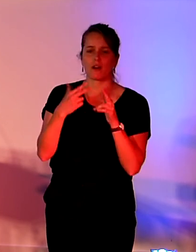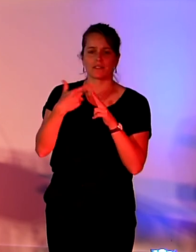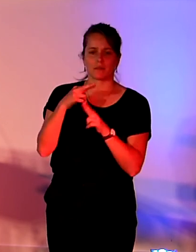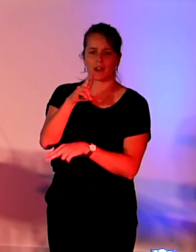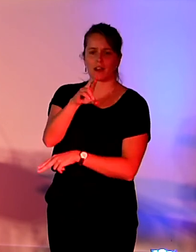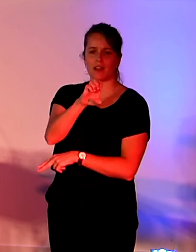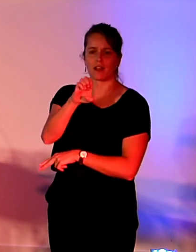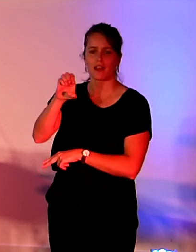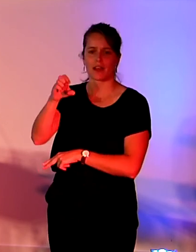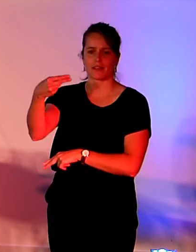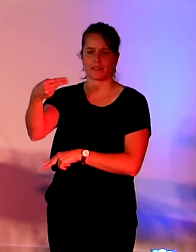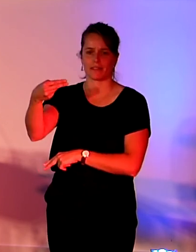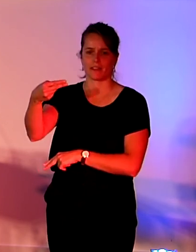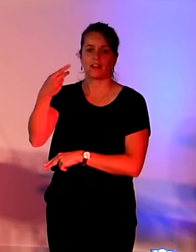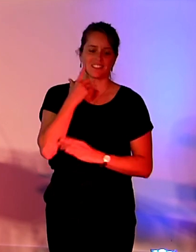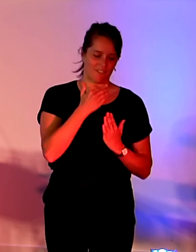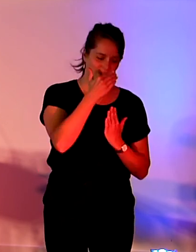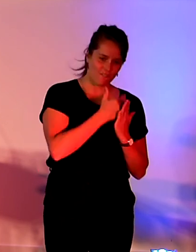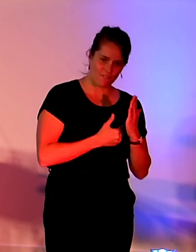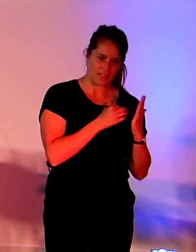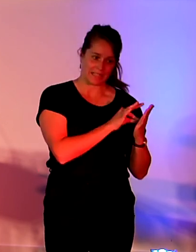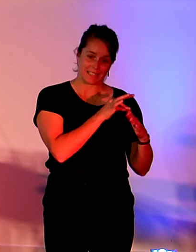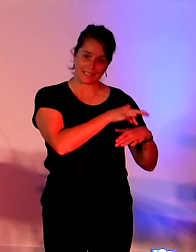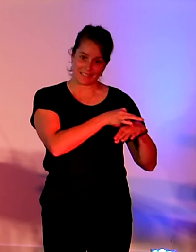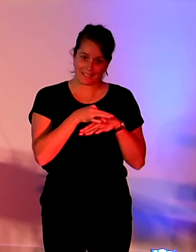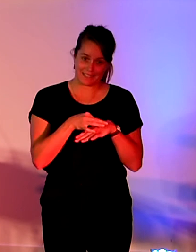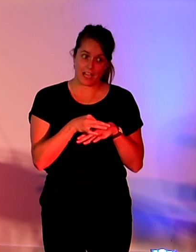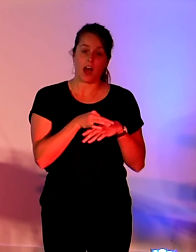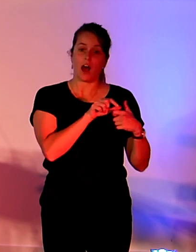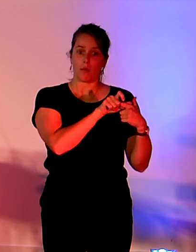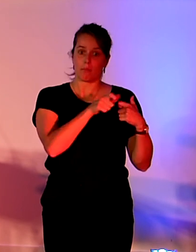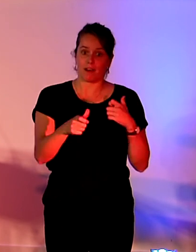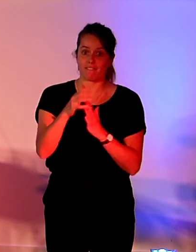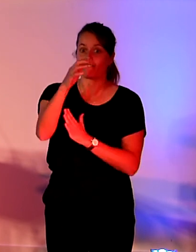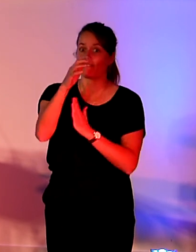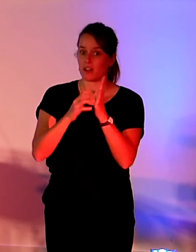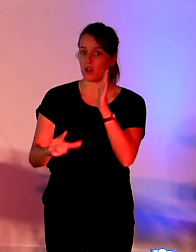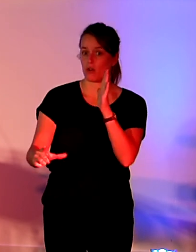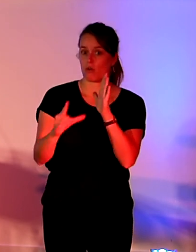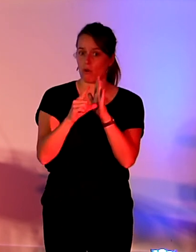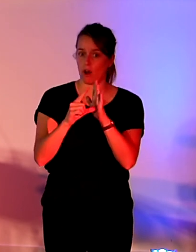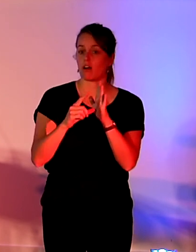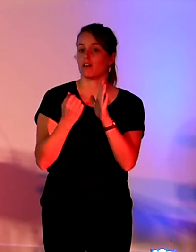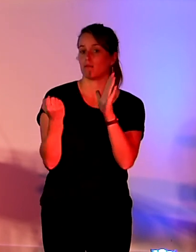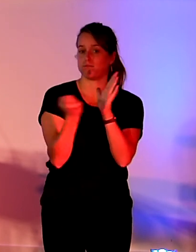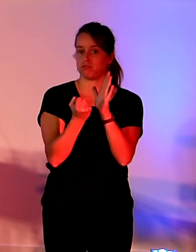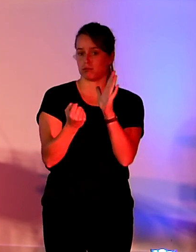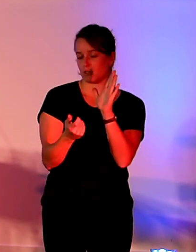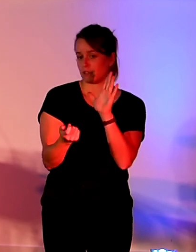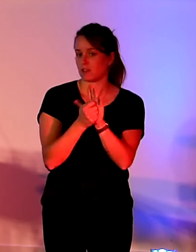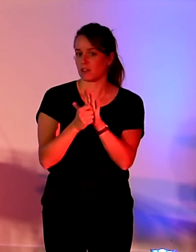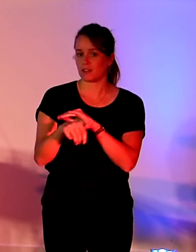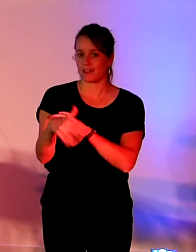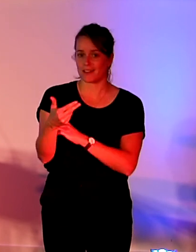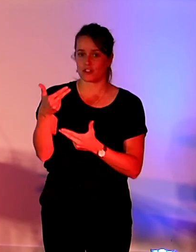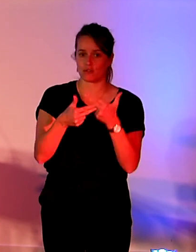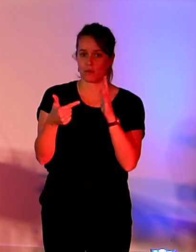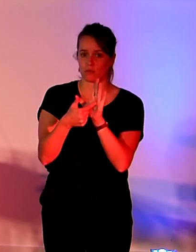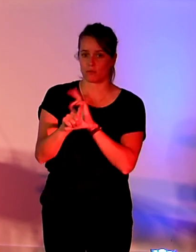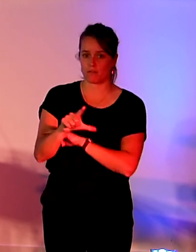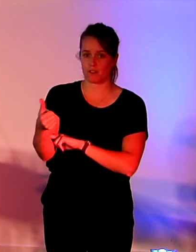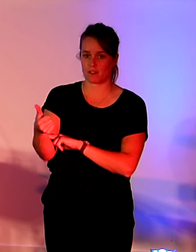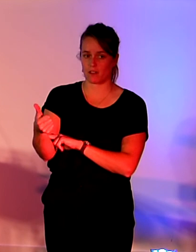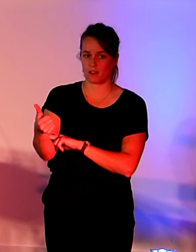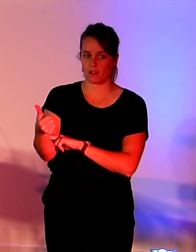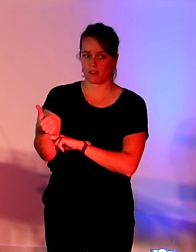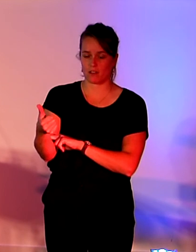de la feuille de route, ce texte a été adopté le 15 novembre 2021. Donc, elle s'adresse vraiment à tous